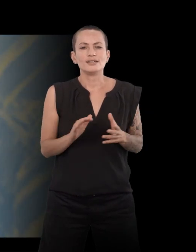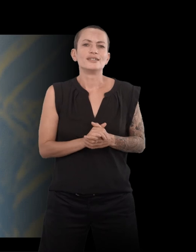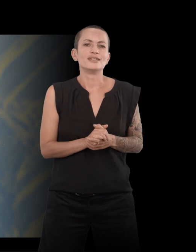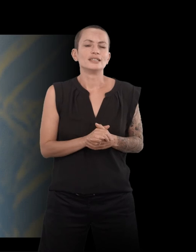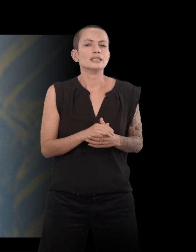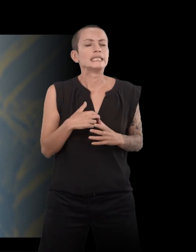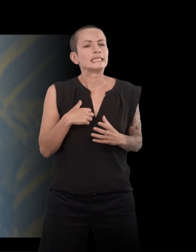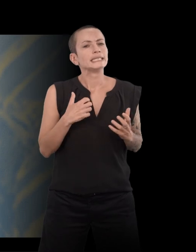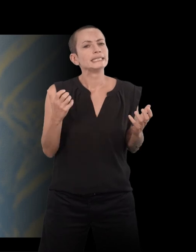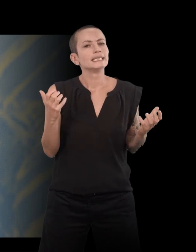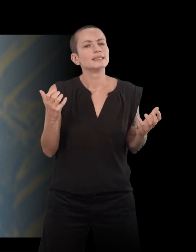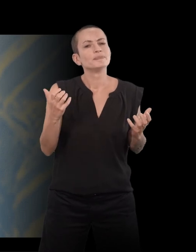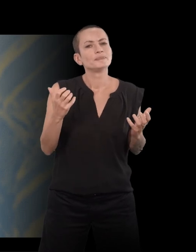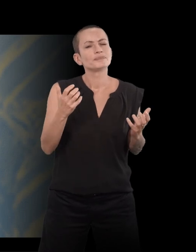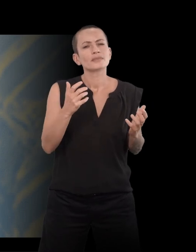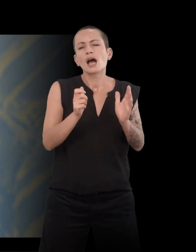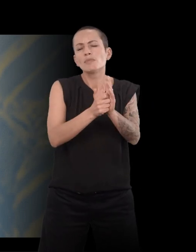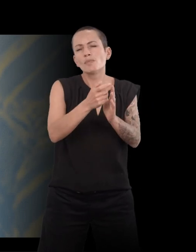Je voulais vous… Vous dites à un moment donné…